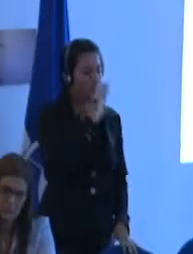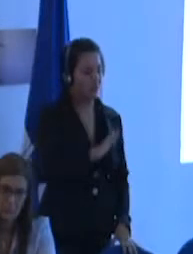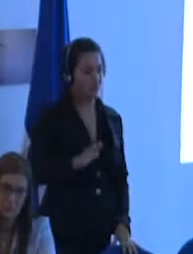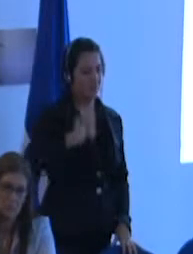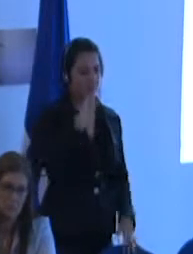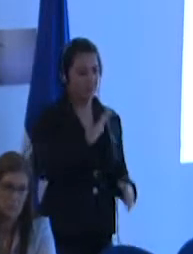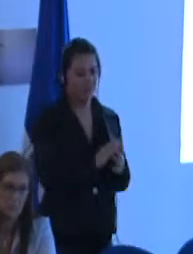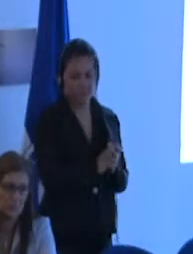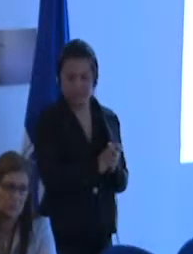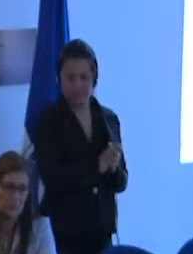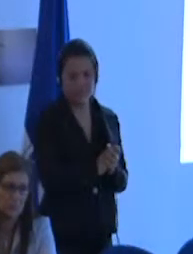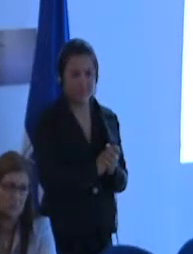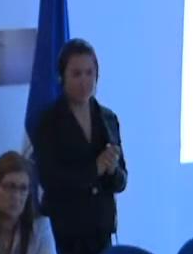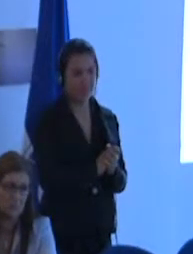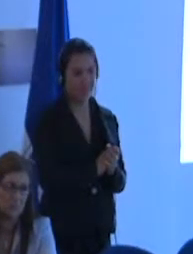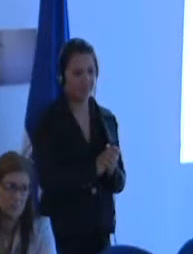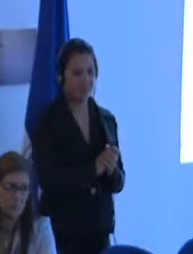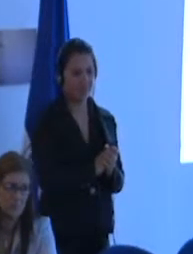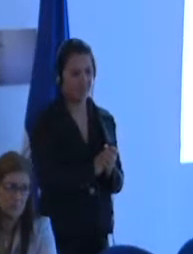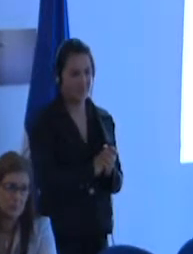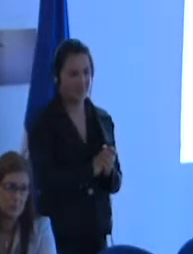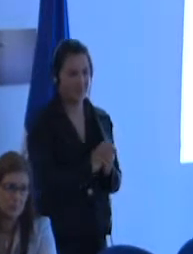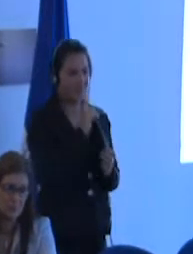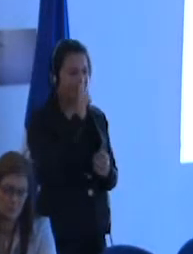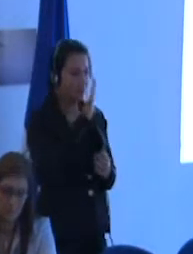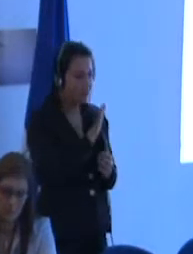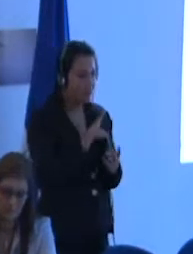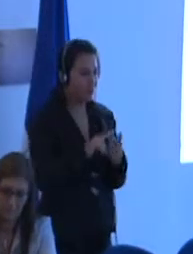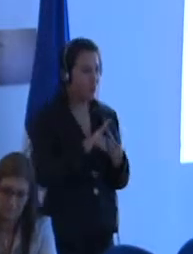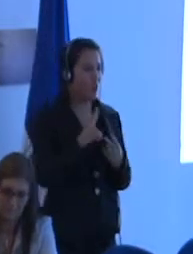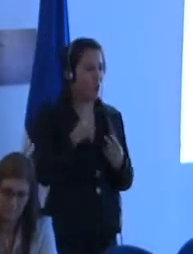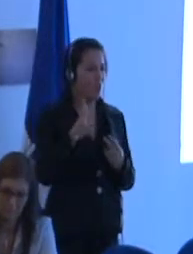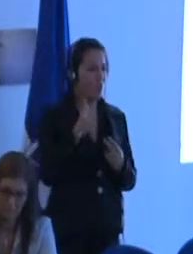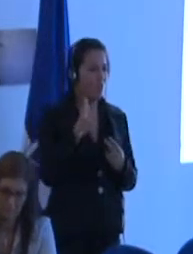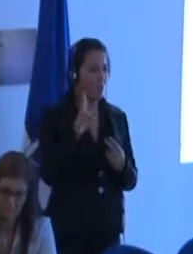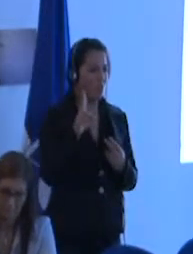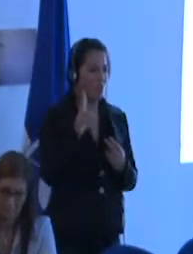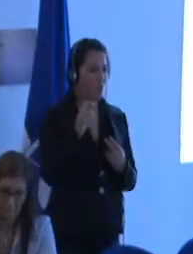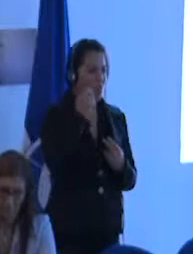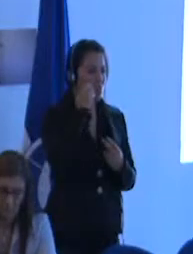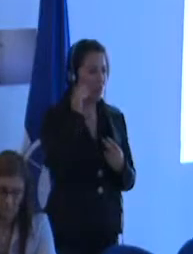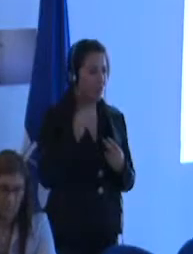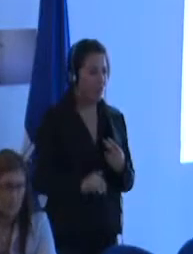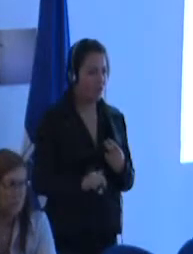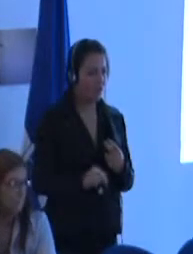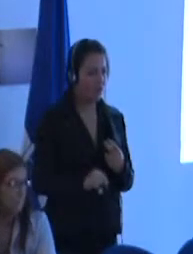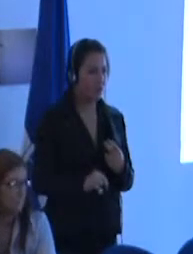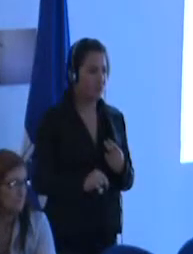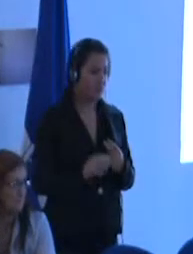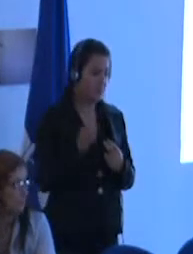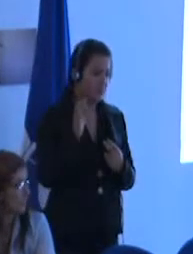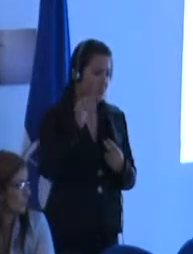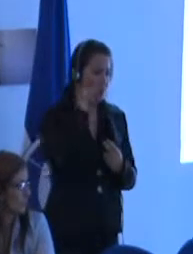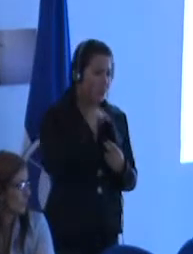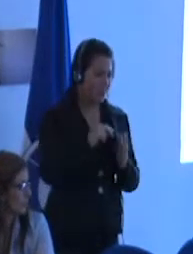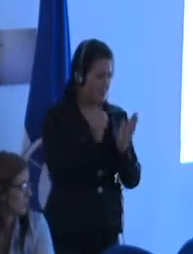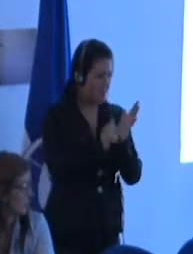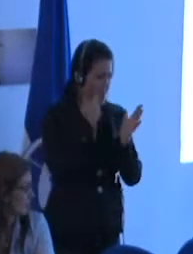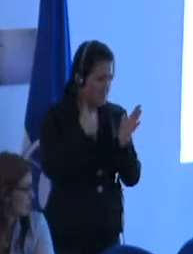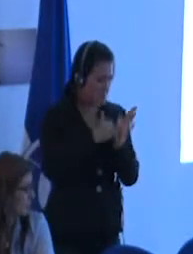que sean las humanidades que se juzga que deben transmitirse a los niños,